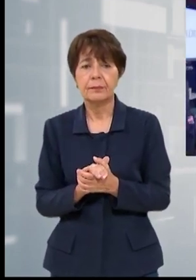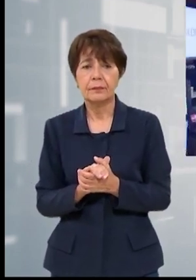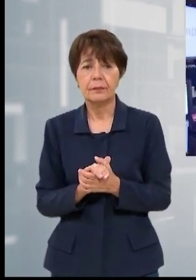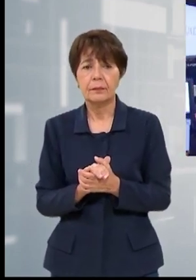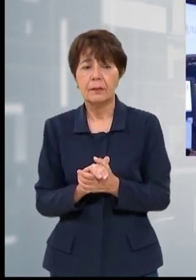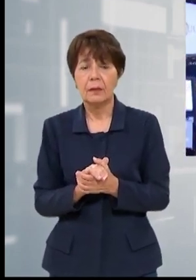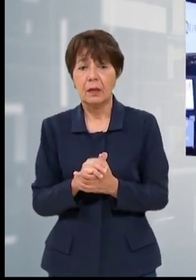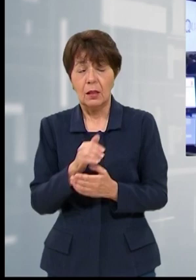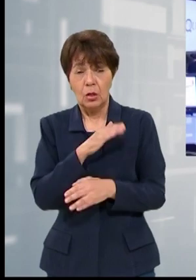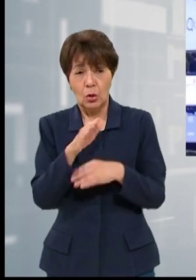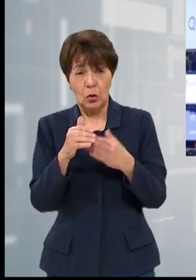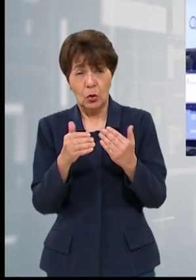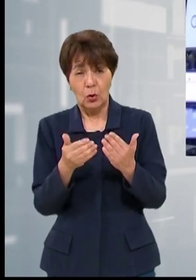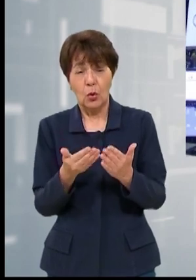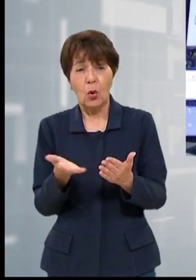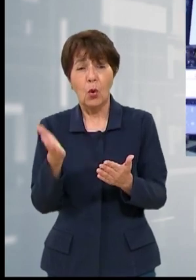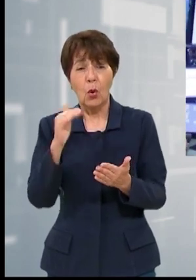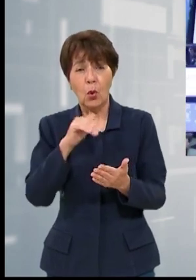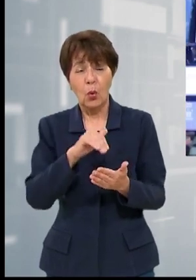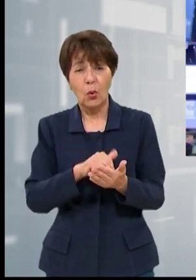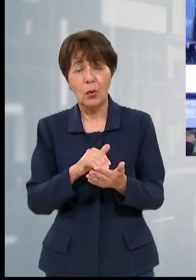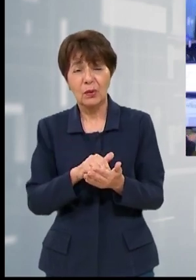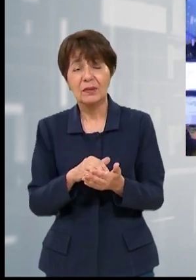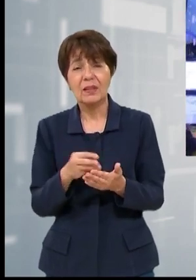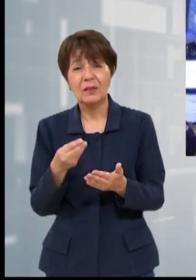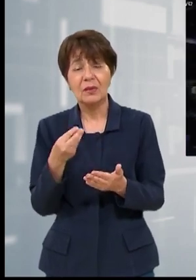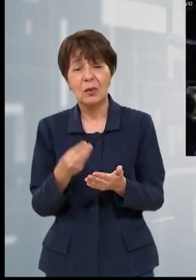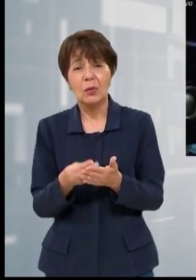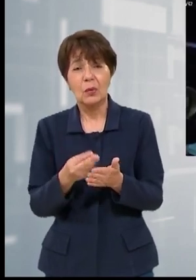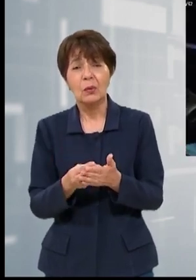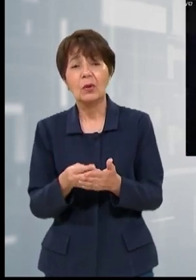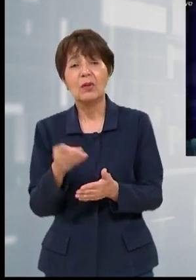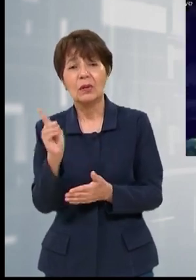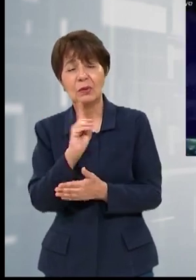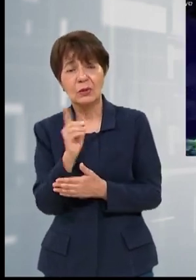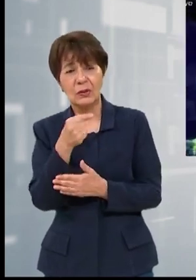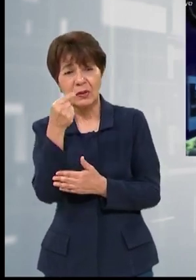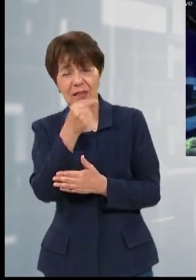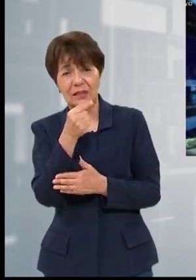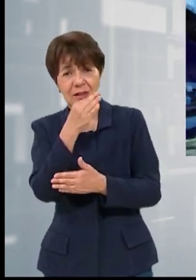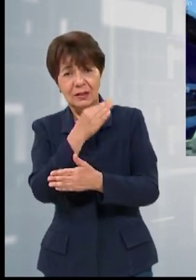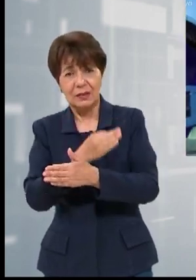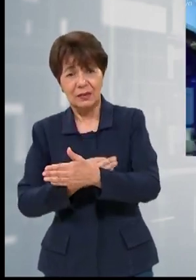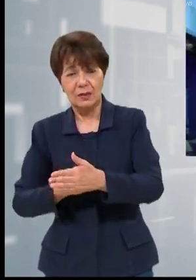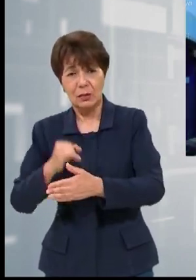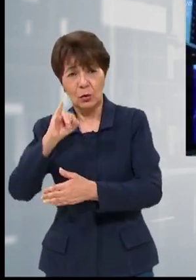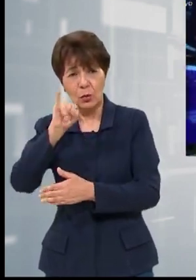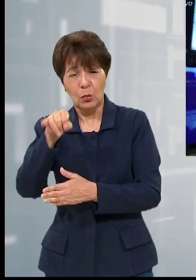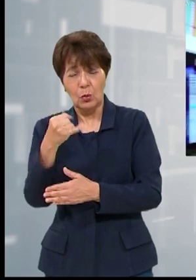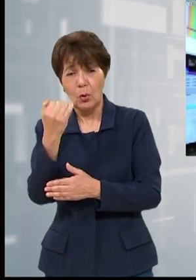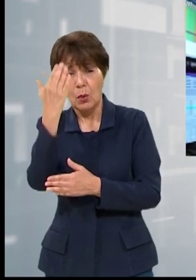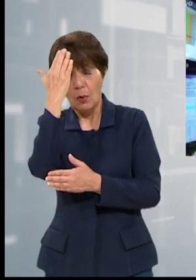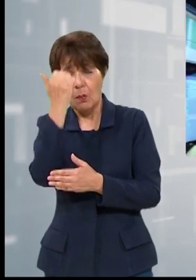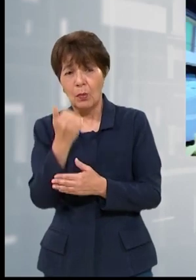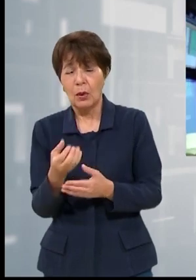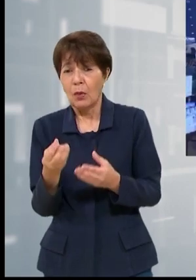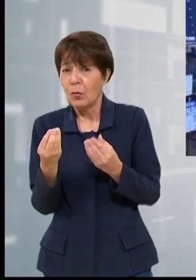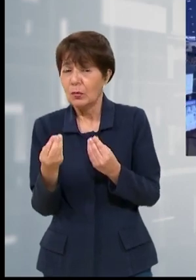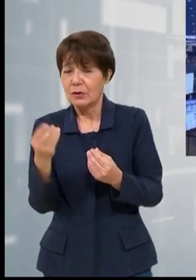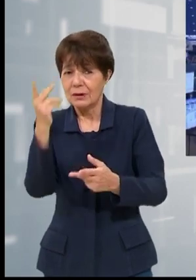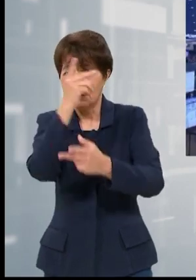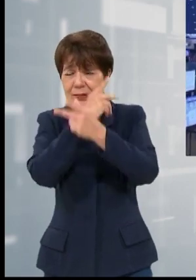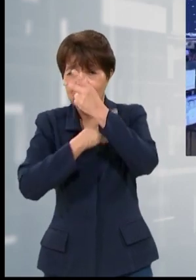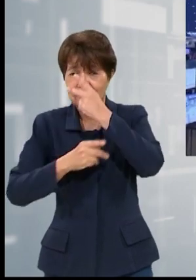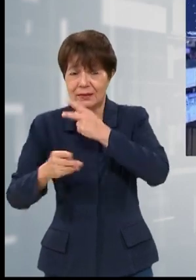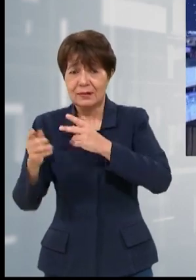Las acciones volvieron a perder terreno en Wall Street en las operaciones de la tarde del jueves a medida que aumentan los temores de